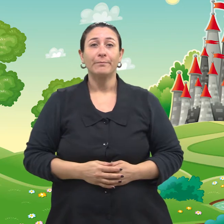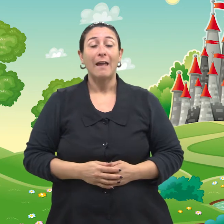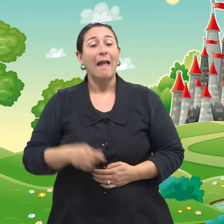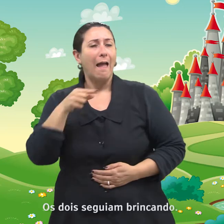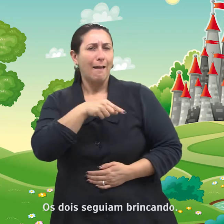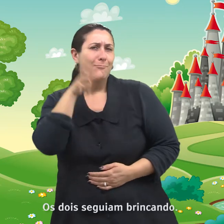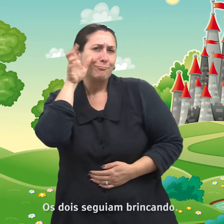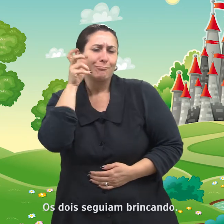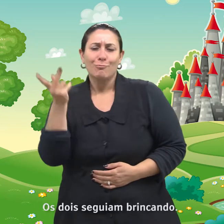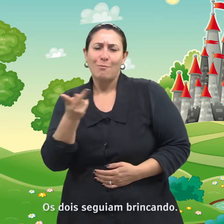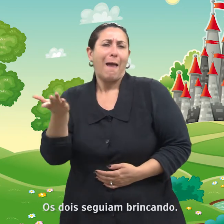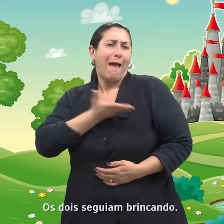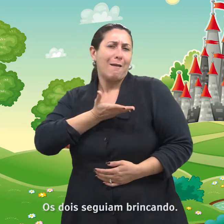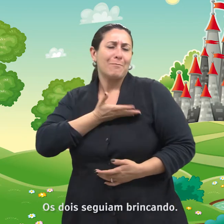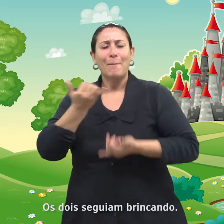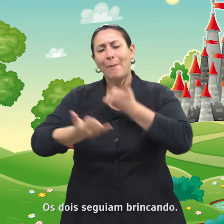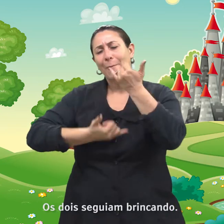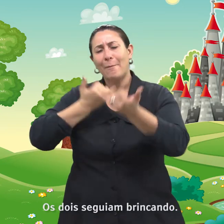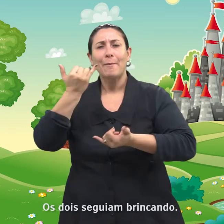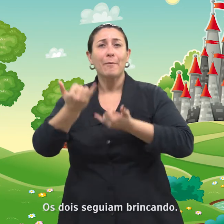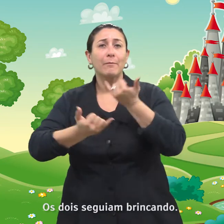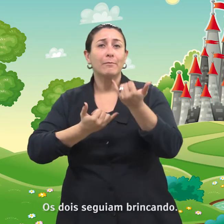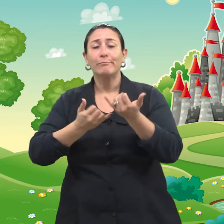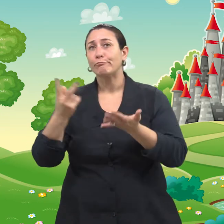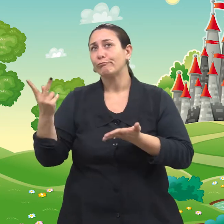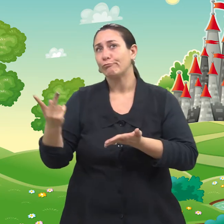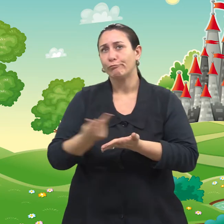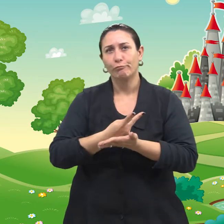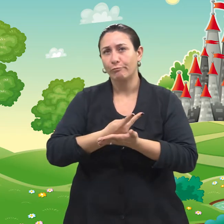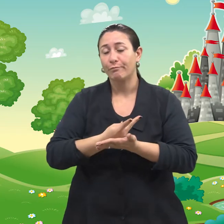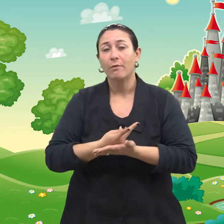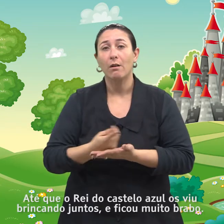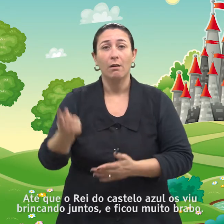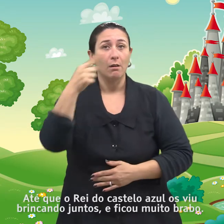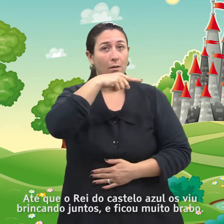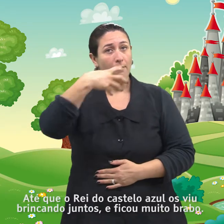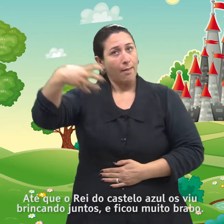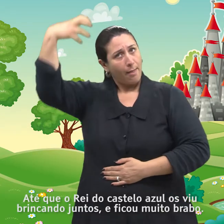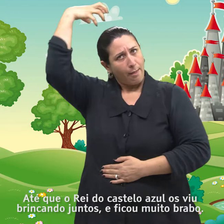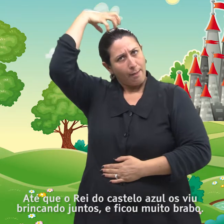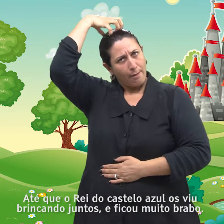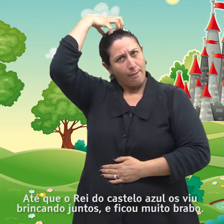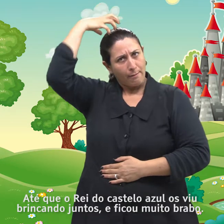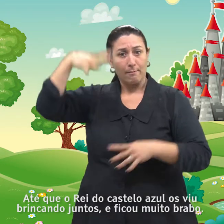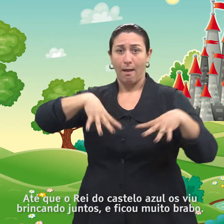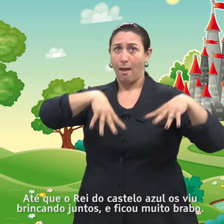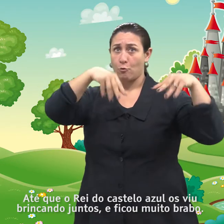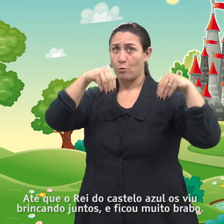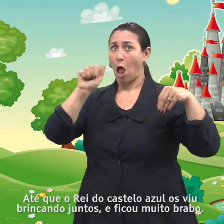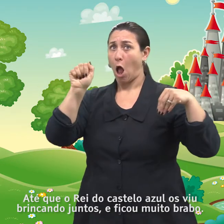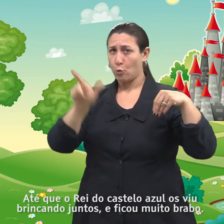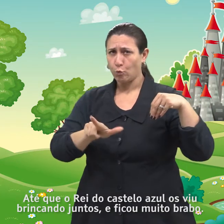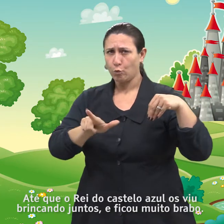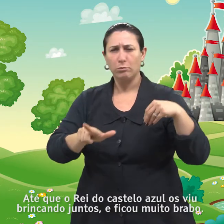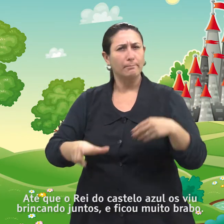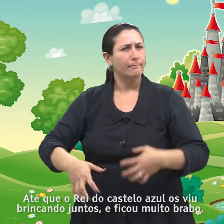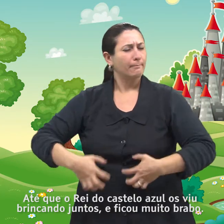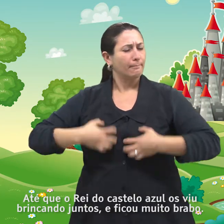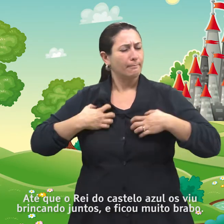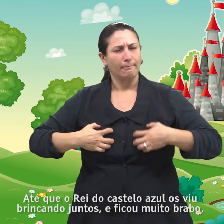Os dois seguiam brincando. Até que o rei do castelo azul os viu brincando juntos